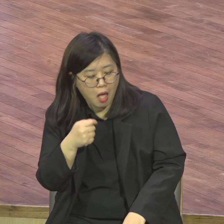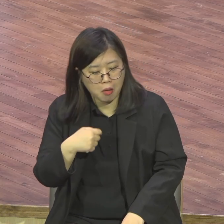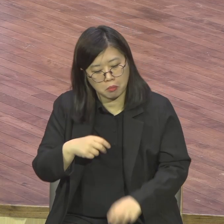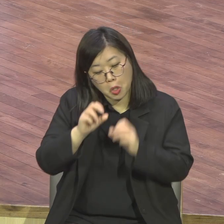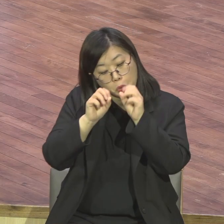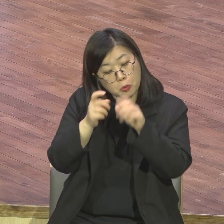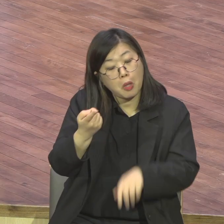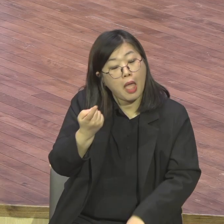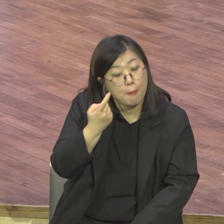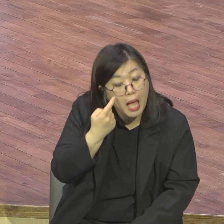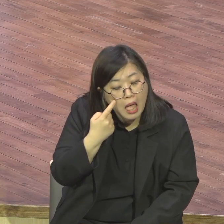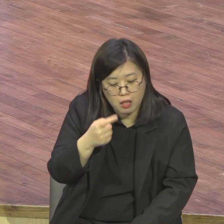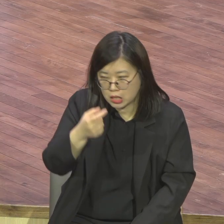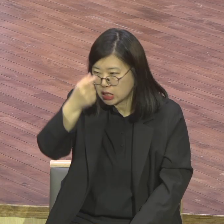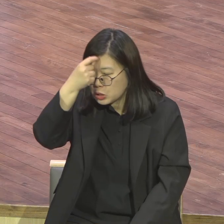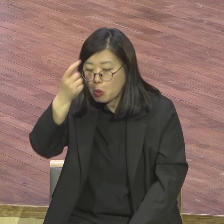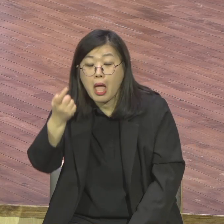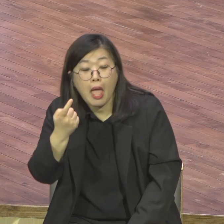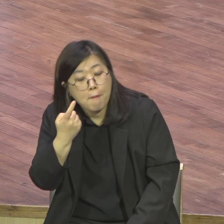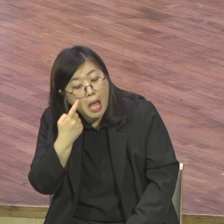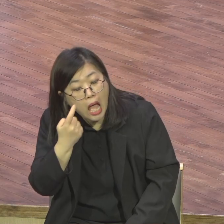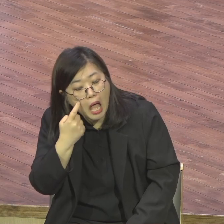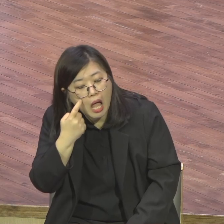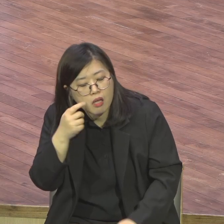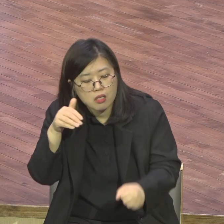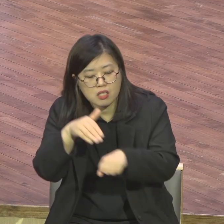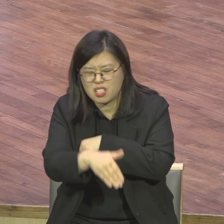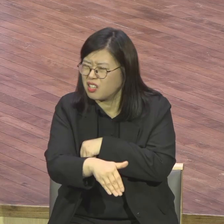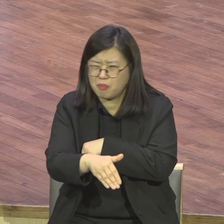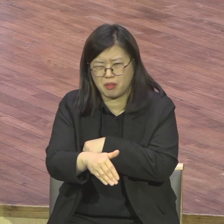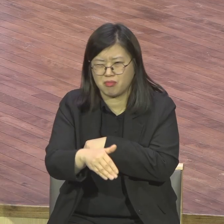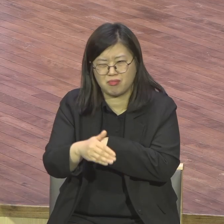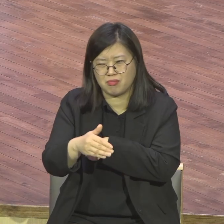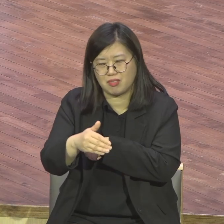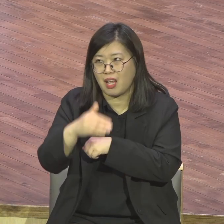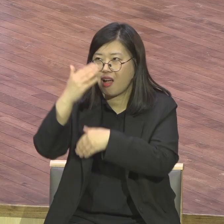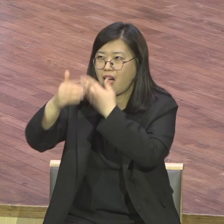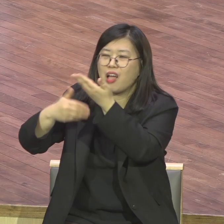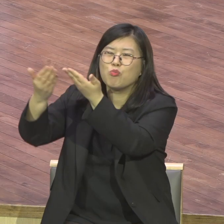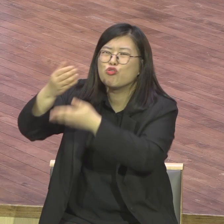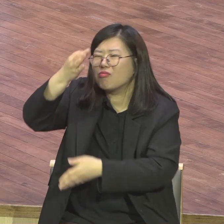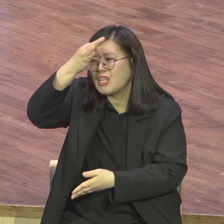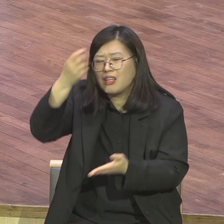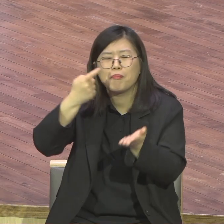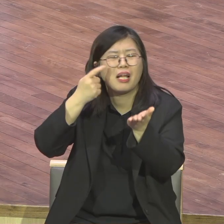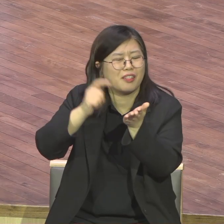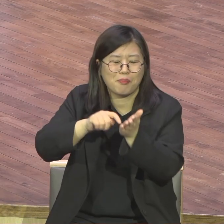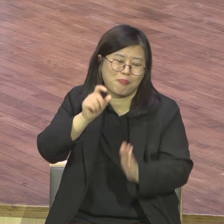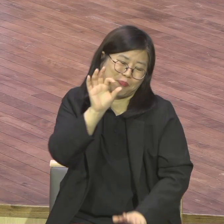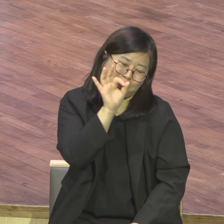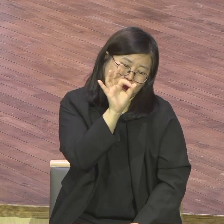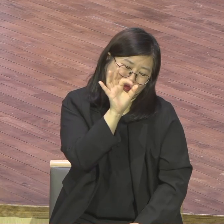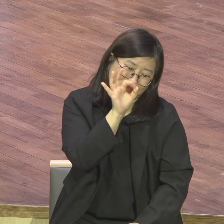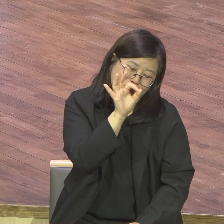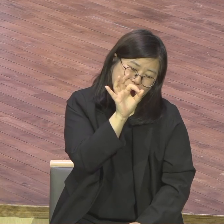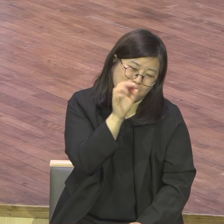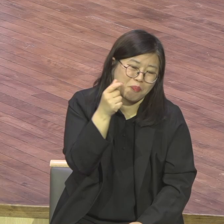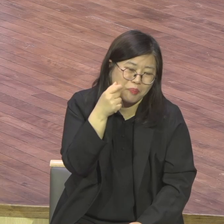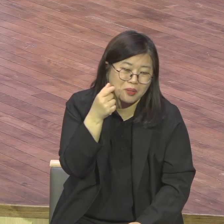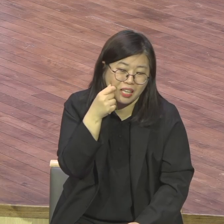바꿔주십니다 예수님 제자들 보세요 전부 어부 출신들이요 예수님 열둬명 뽑는데 왜